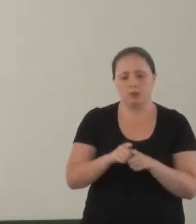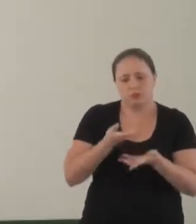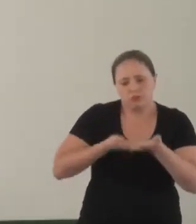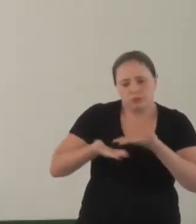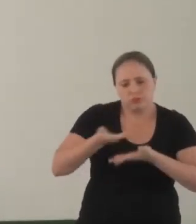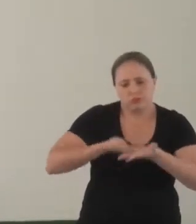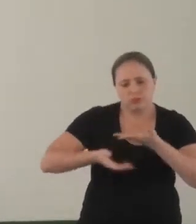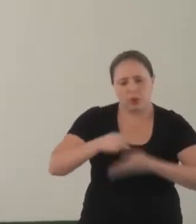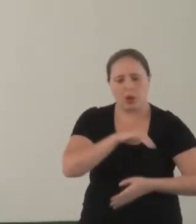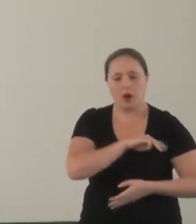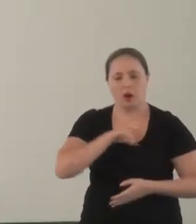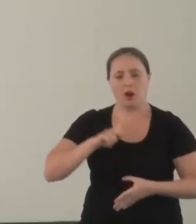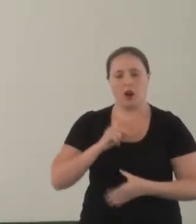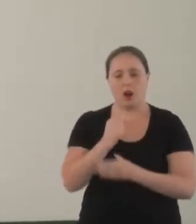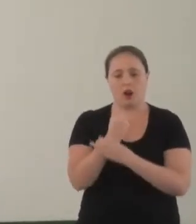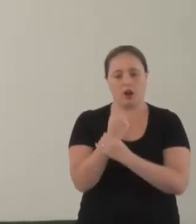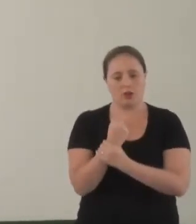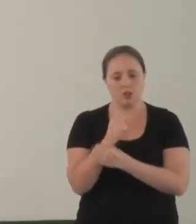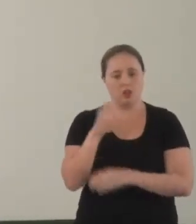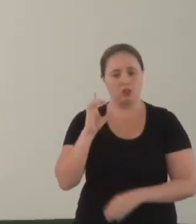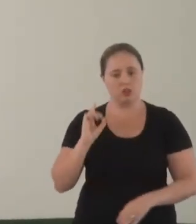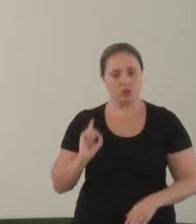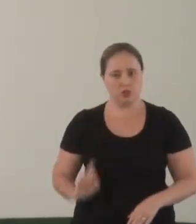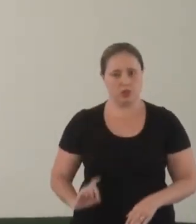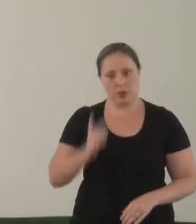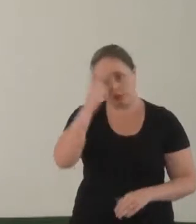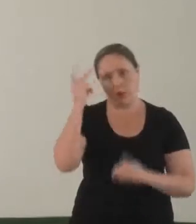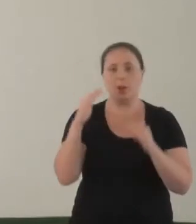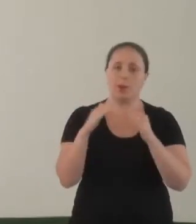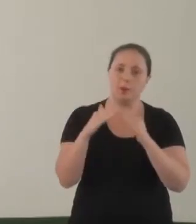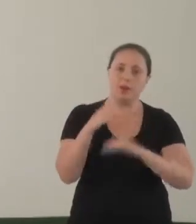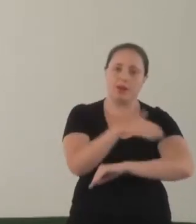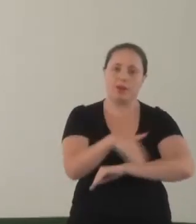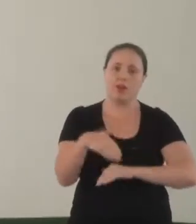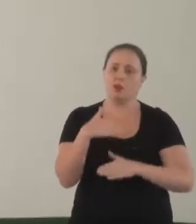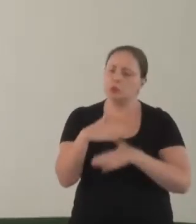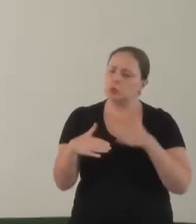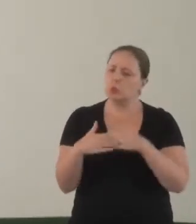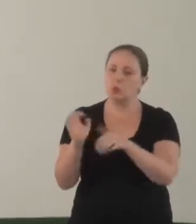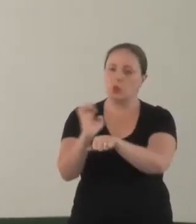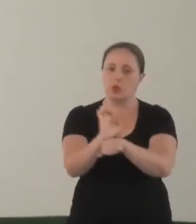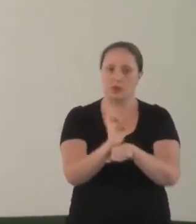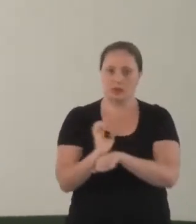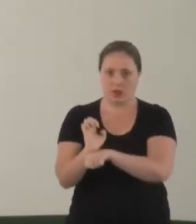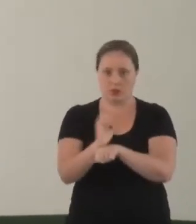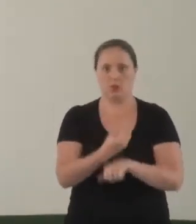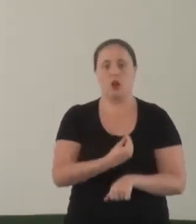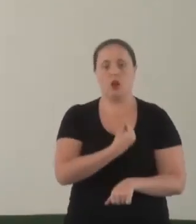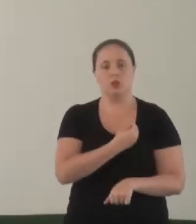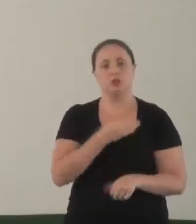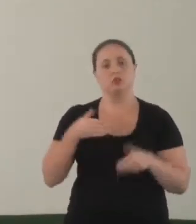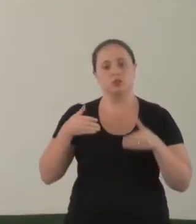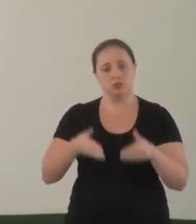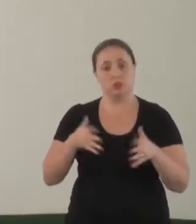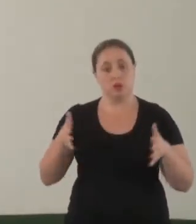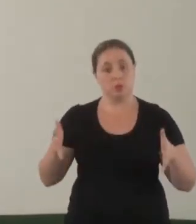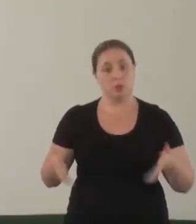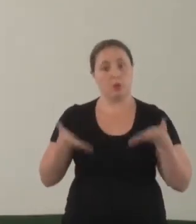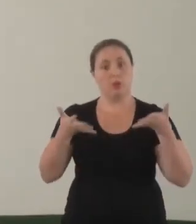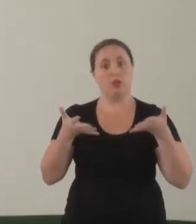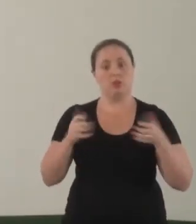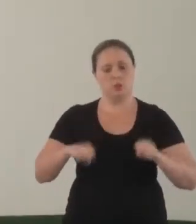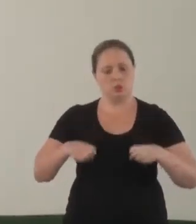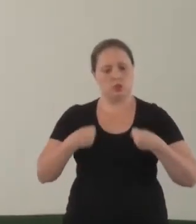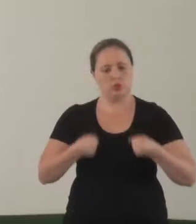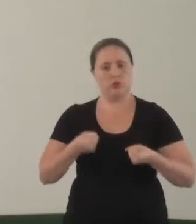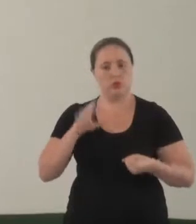Ministério Público na garantia dos direitos da população em situação de rua em todos os estados. Com atuação mais efetiva na promoção e defesa